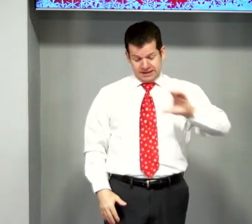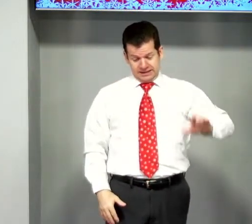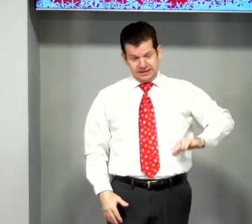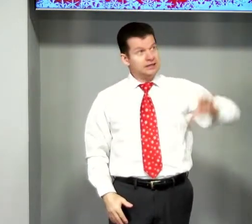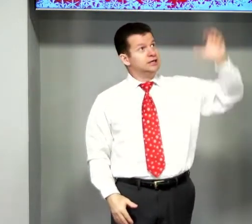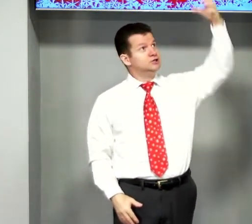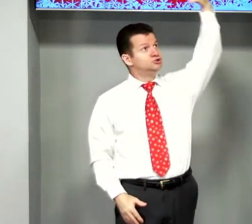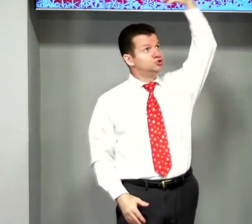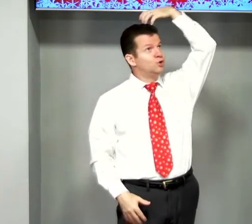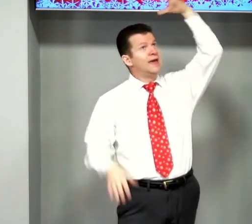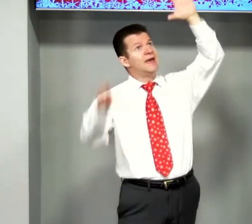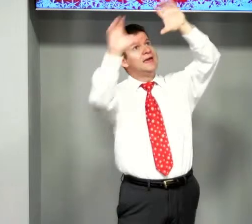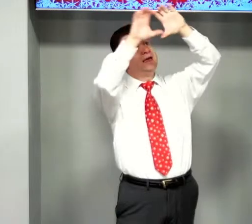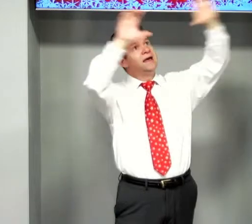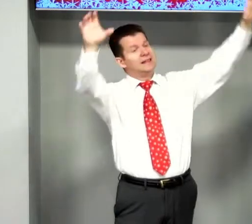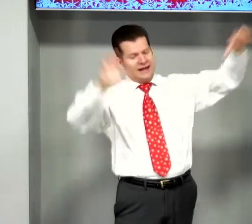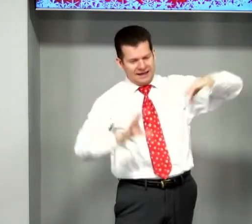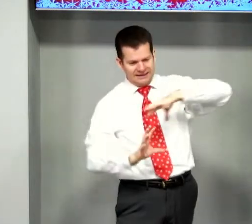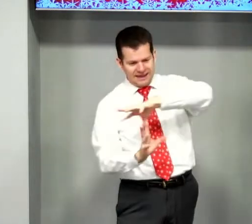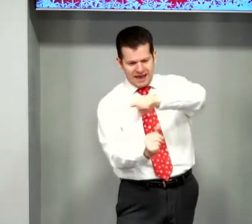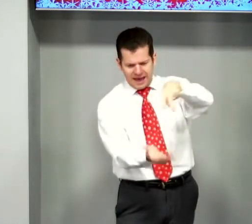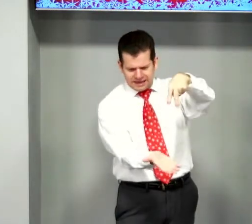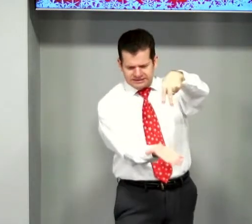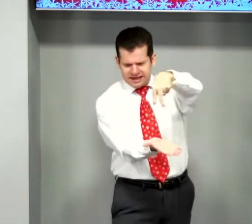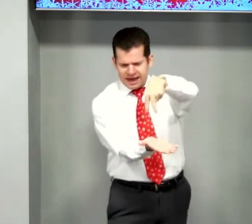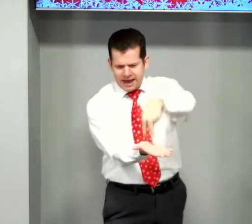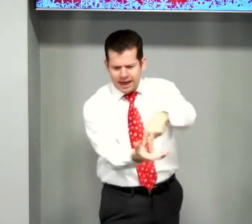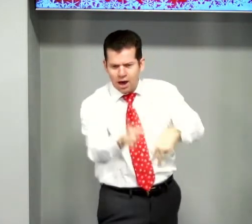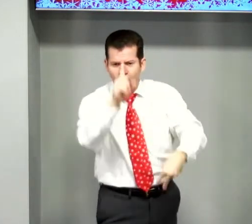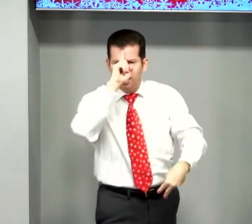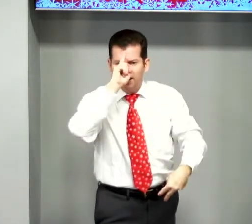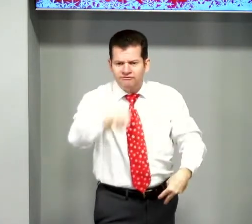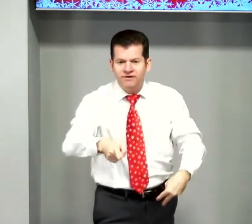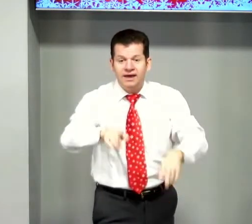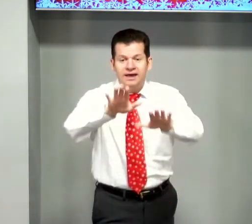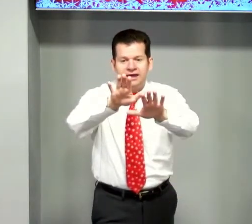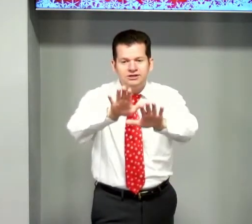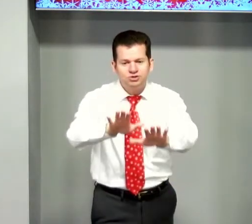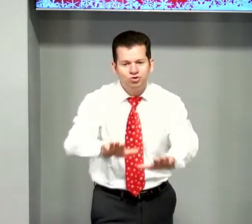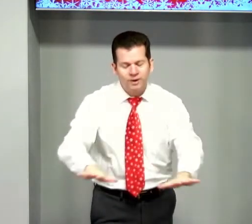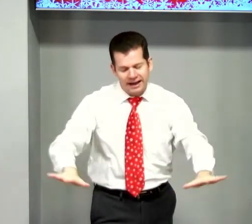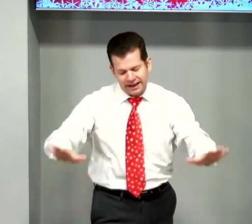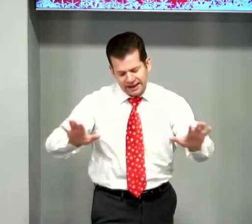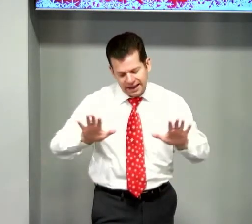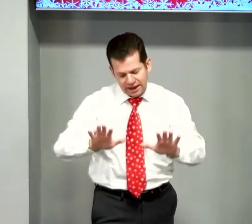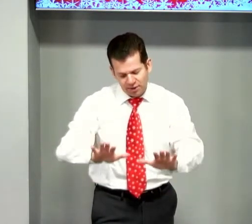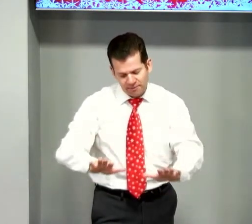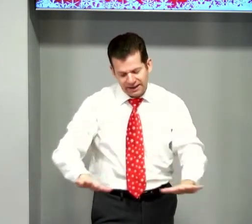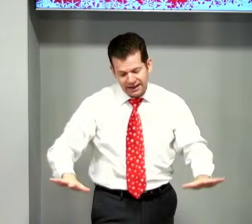Cristo rei, Na terra e céu, Fez do ar ao mar,